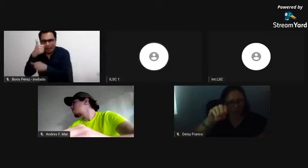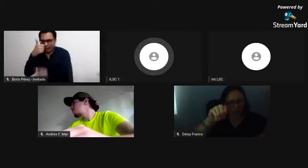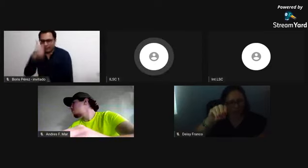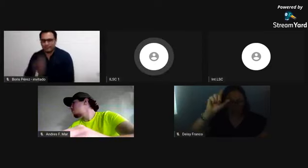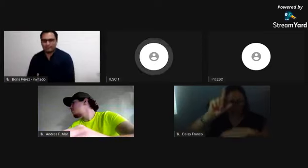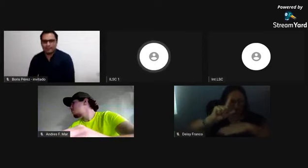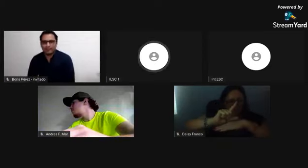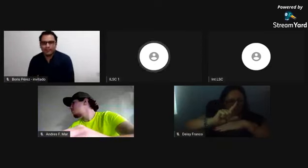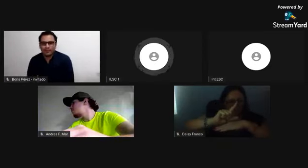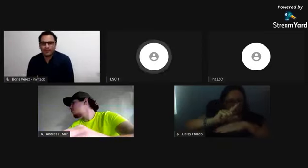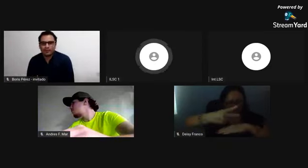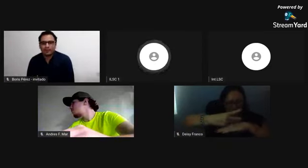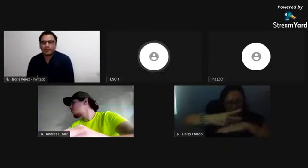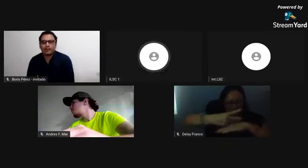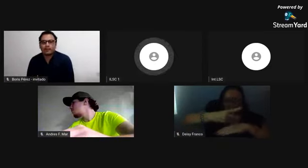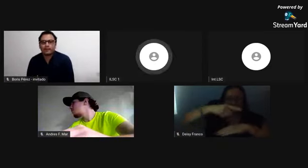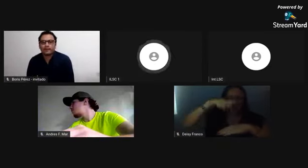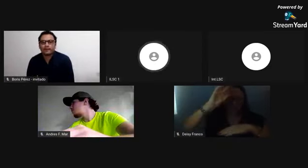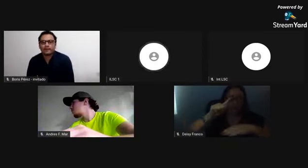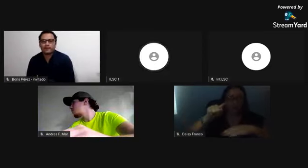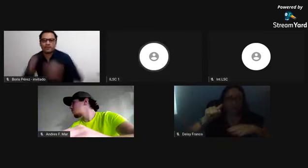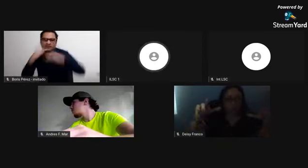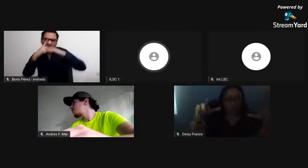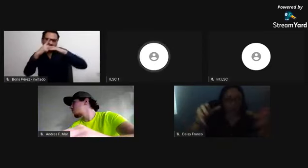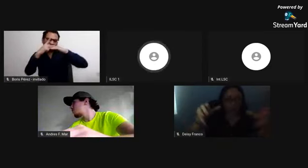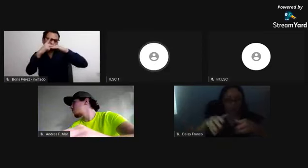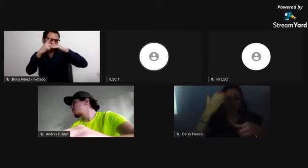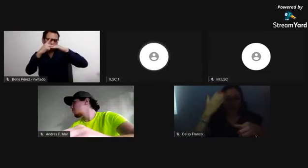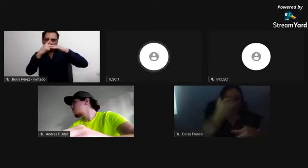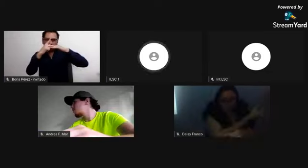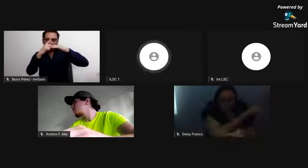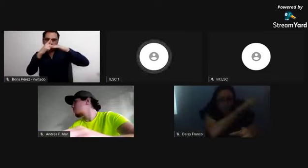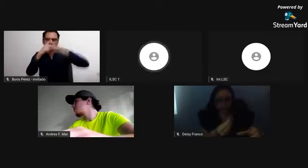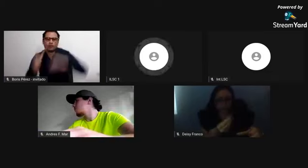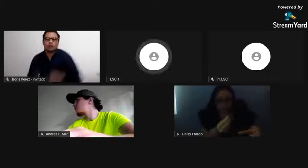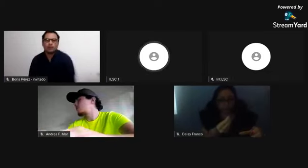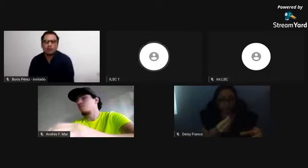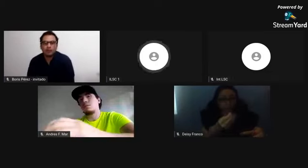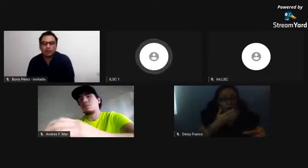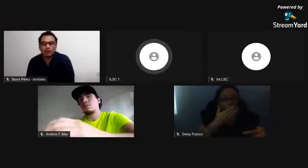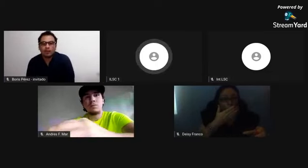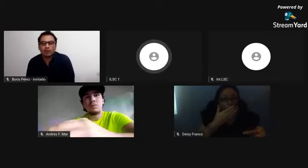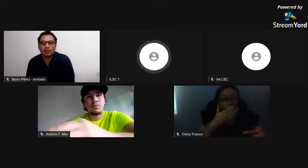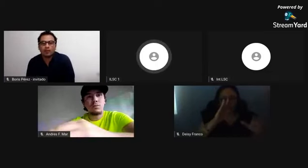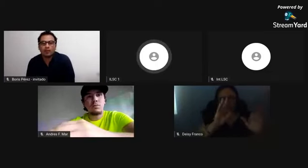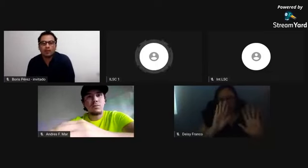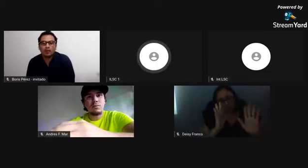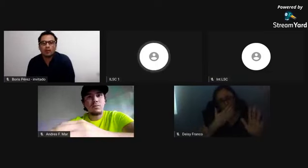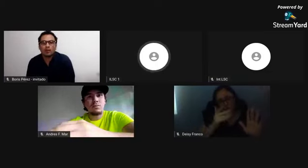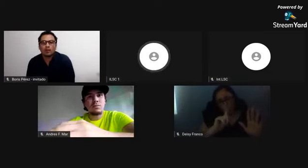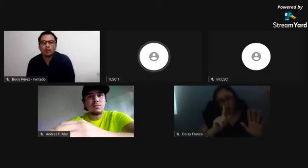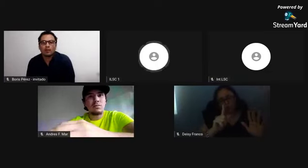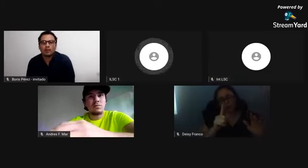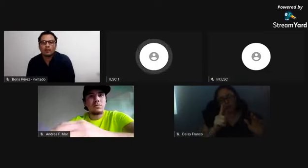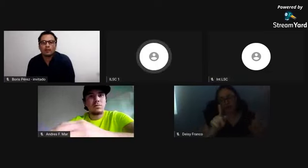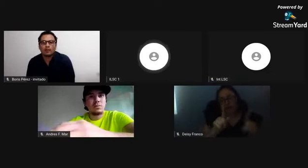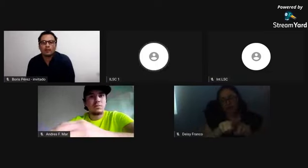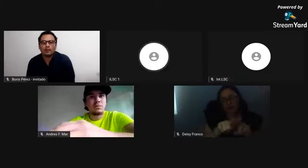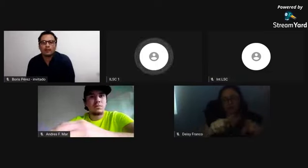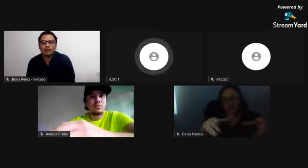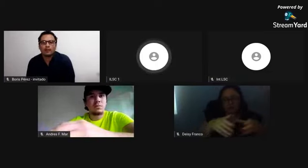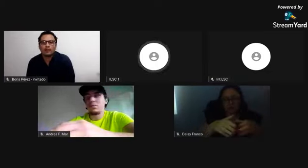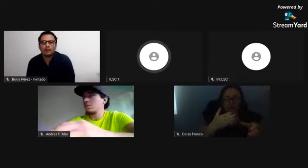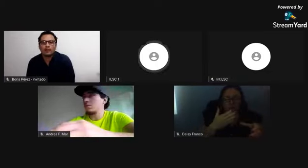Cuando hablaste del pantano de Vargas y de la batalla que se liberó o que se desarrolló allí en ese lugar